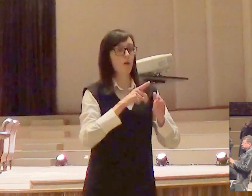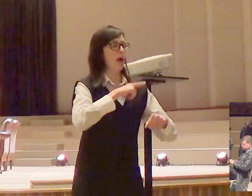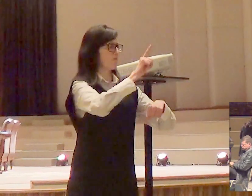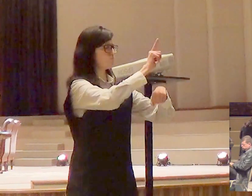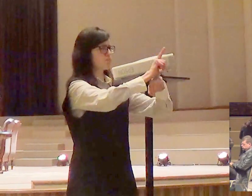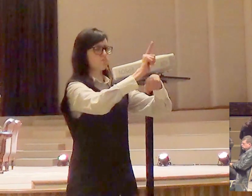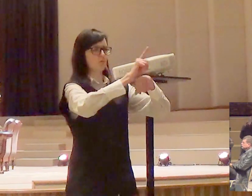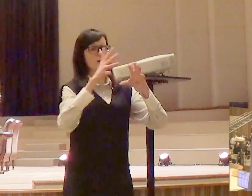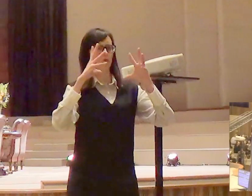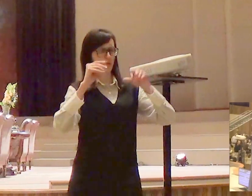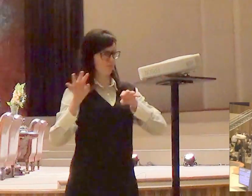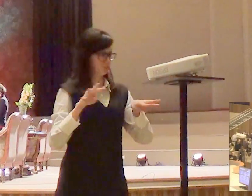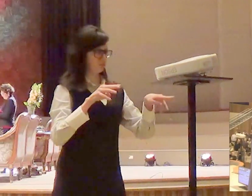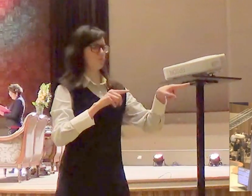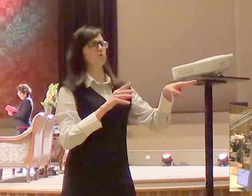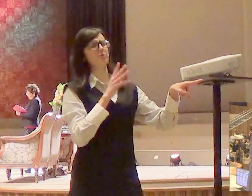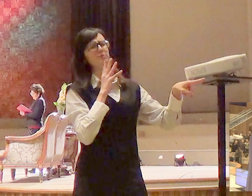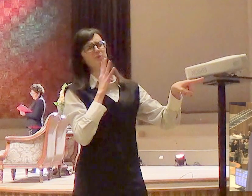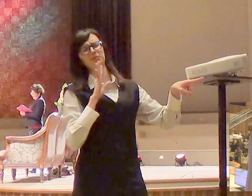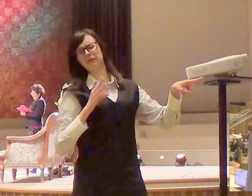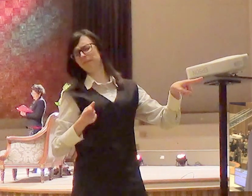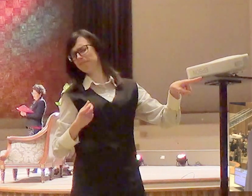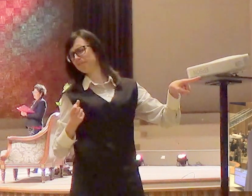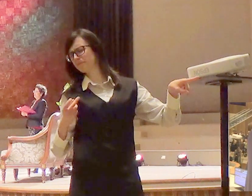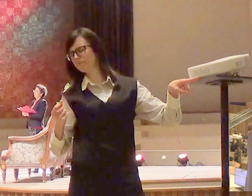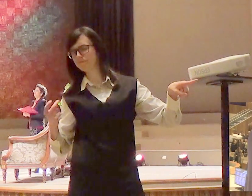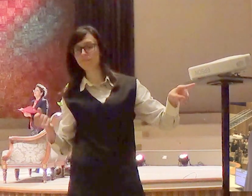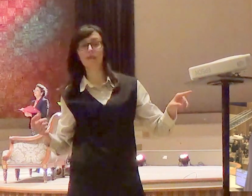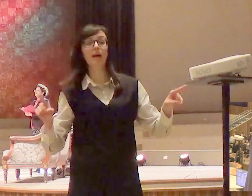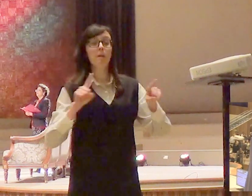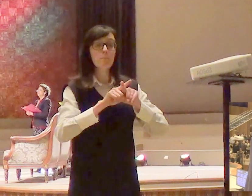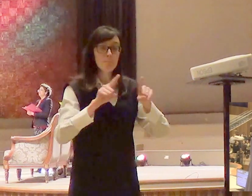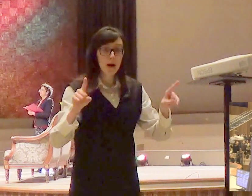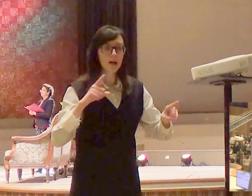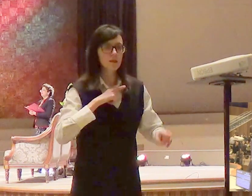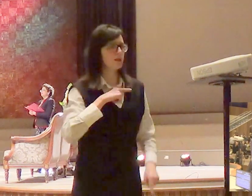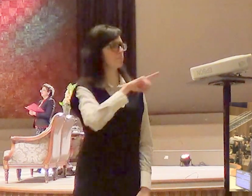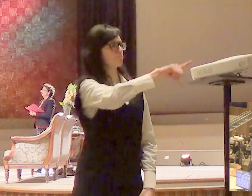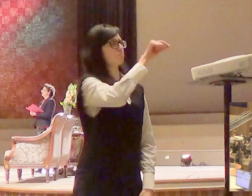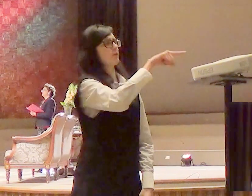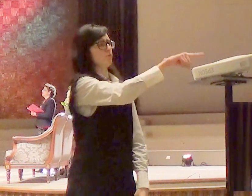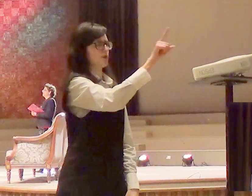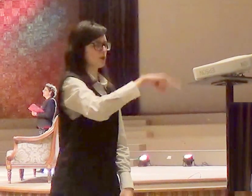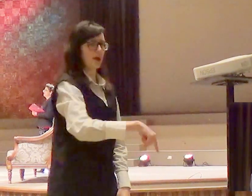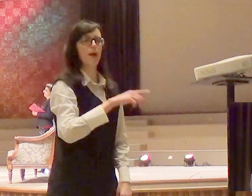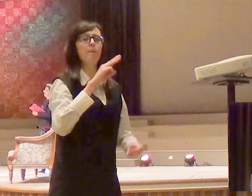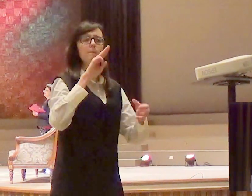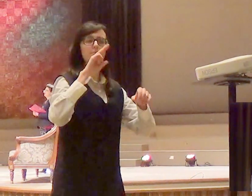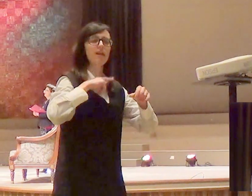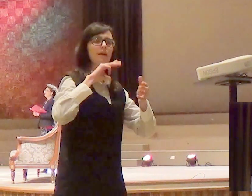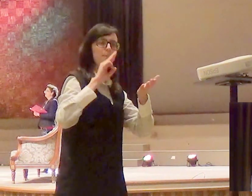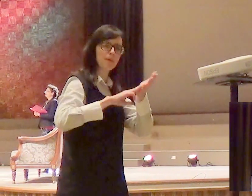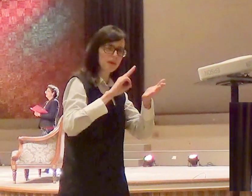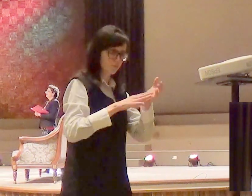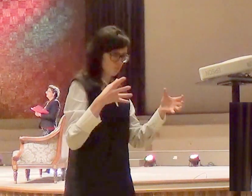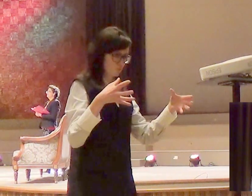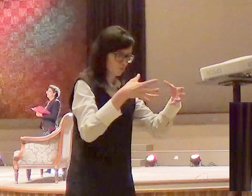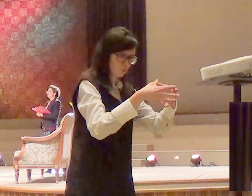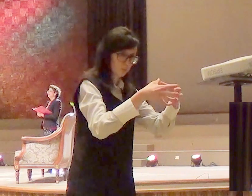conhecidos na comunidade, e que haviam sido nomeados membros do concílio, eles se ajuntaram contra